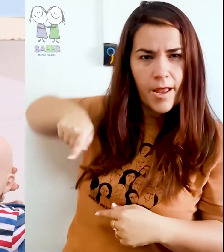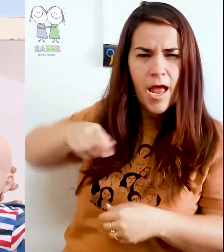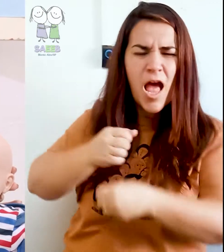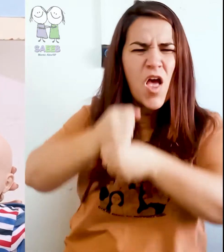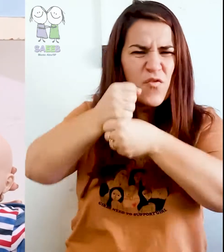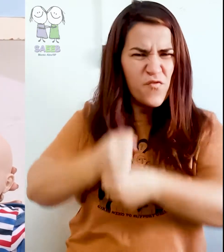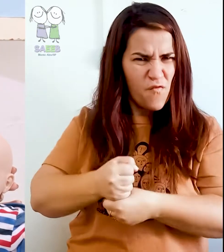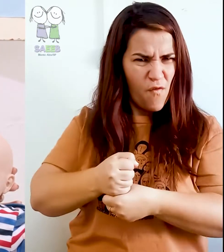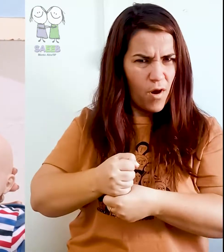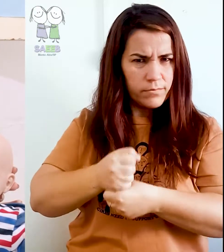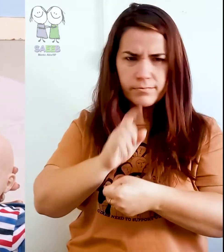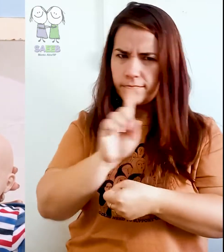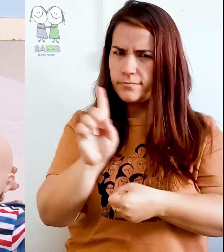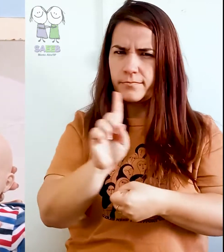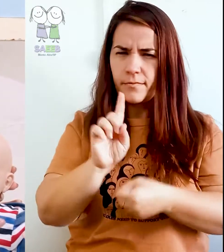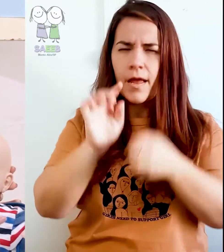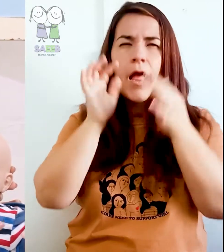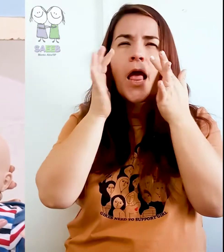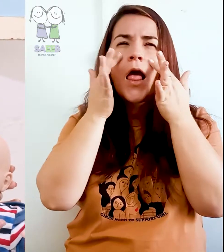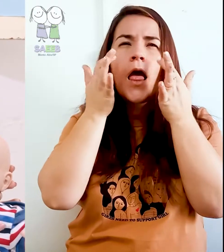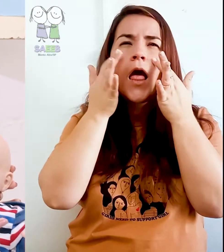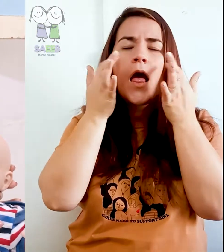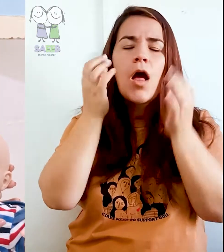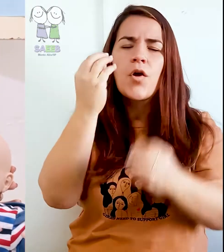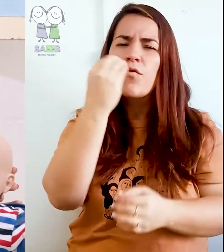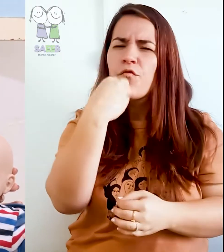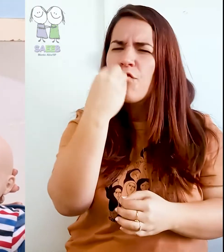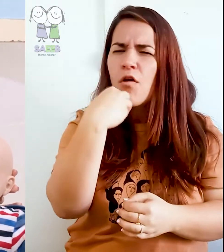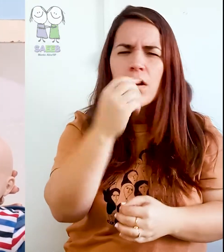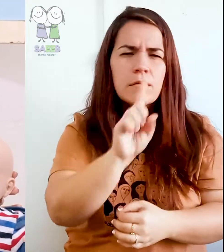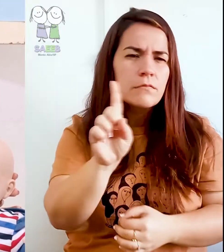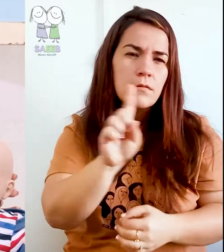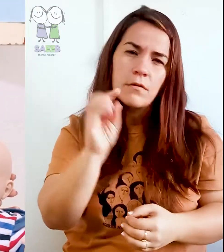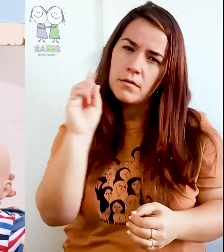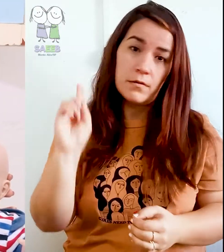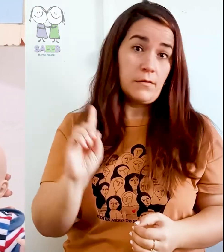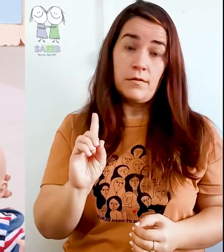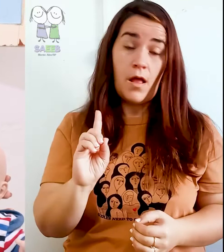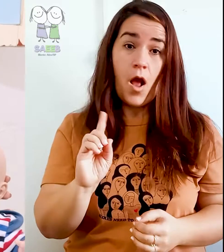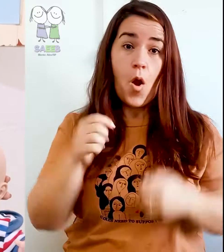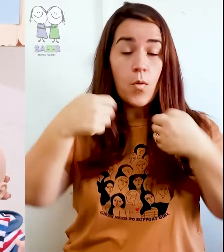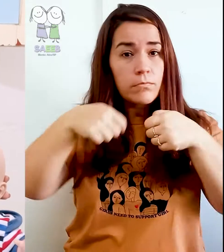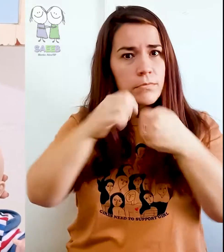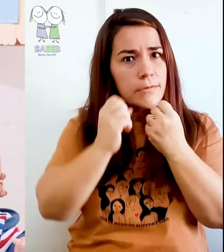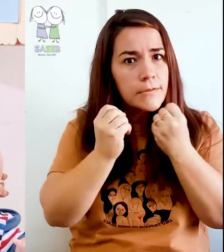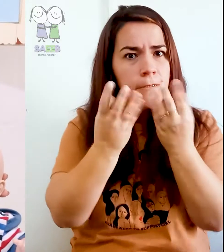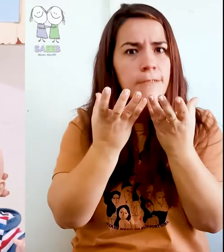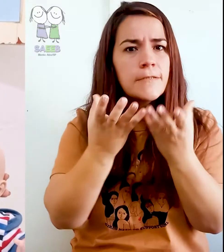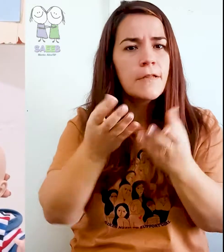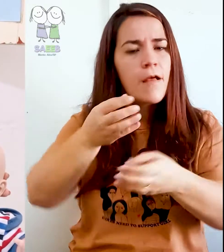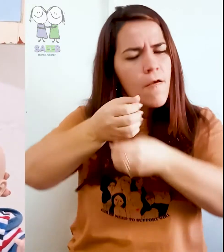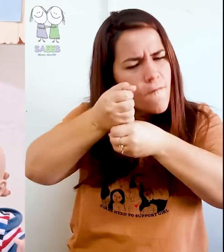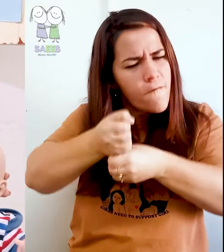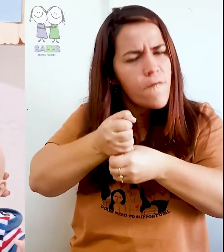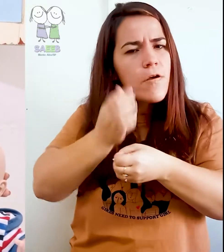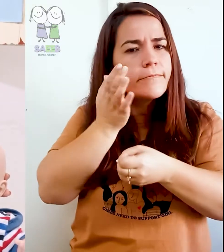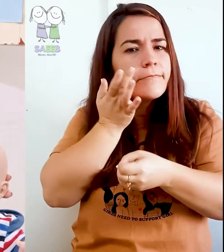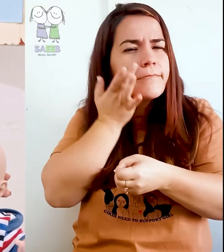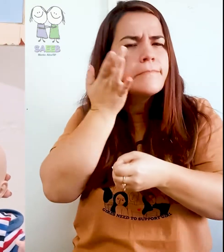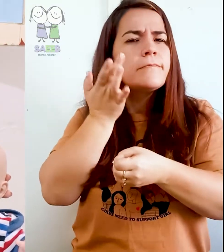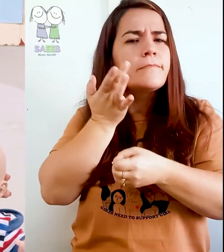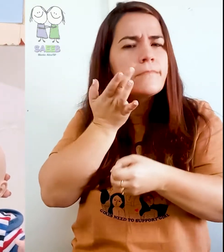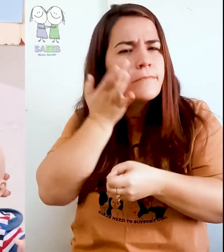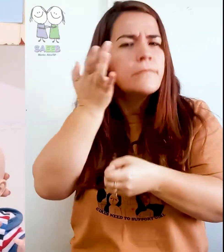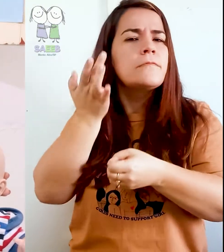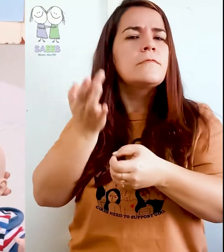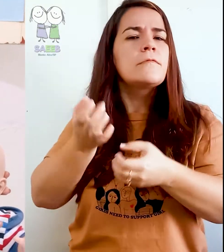A força não precisa ser toque muito levinho, porque senão a musculatura não vai sentir e a gente quer que ela acorde. Então, faz um pouquinho de